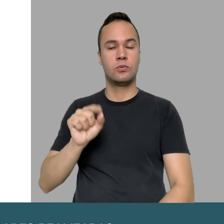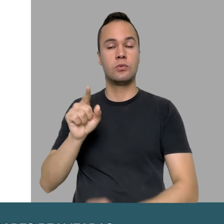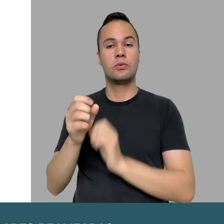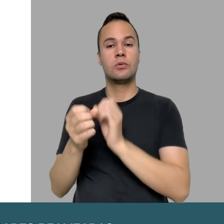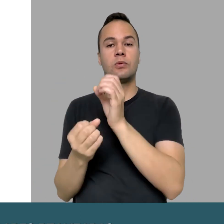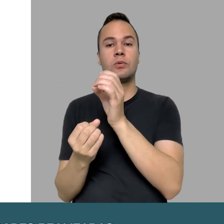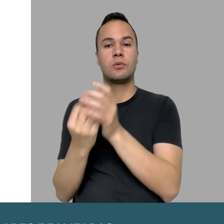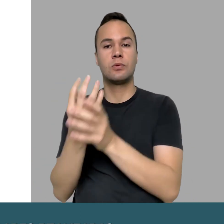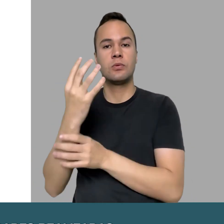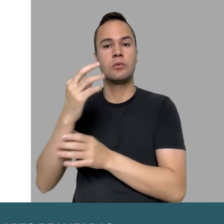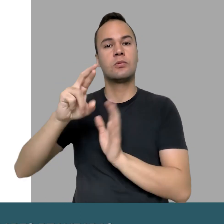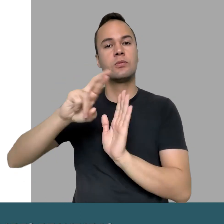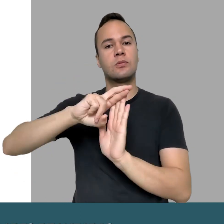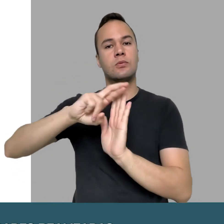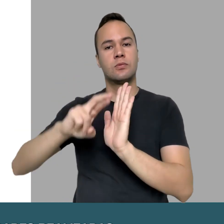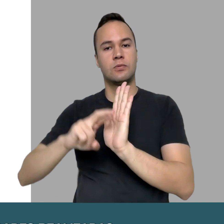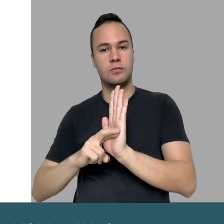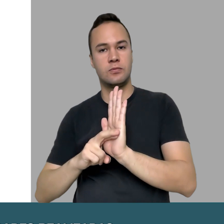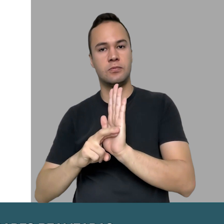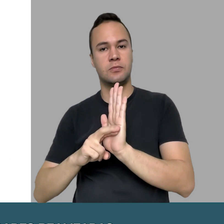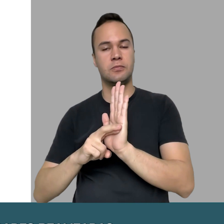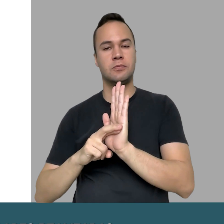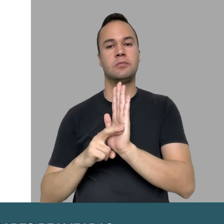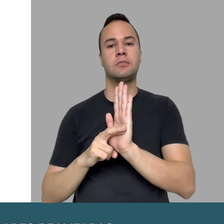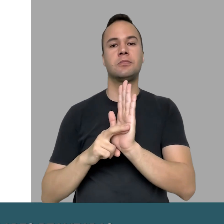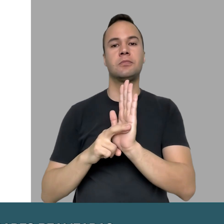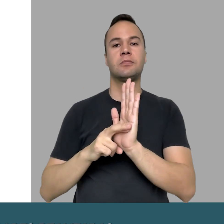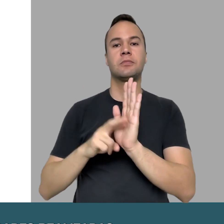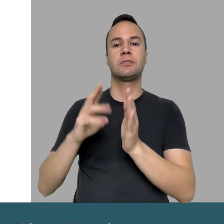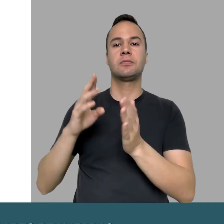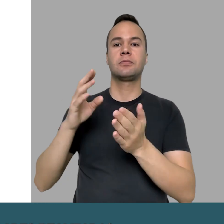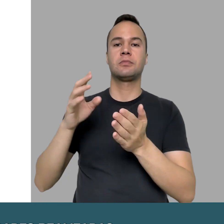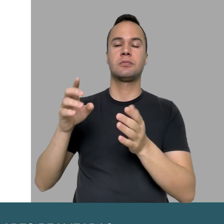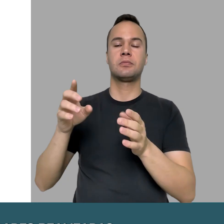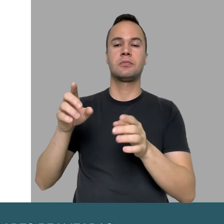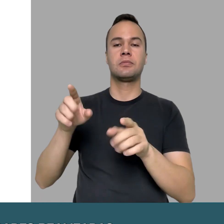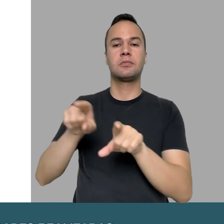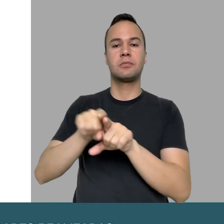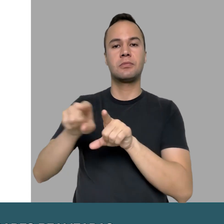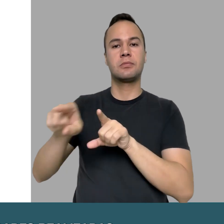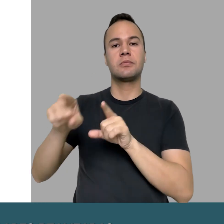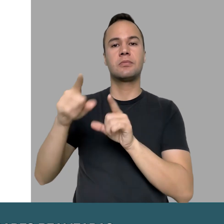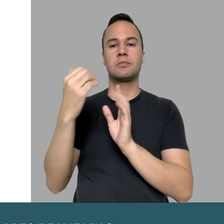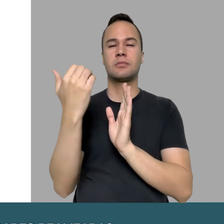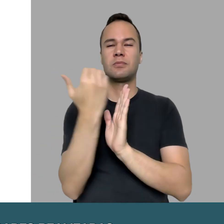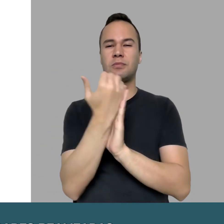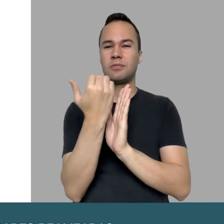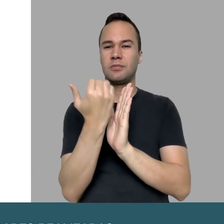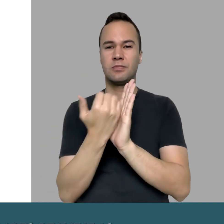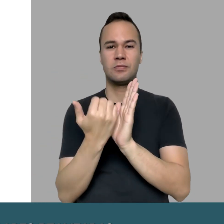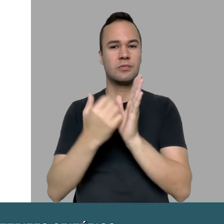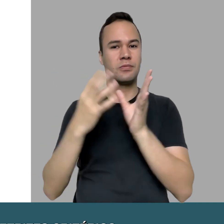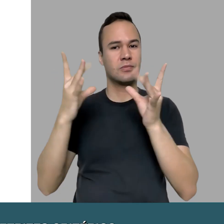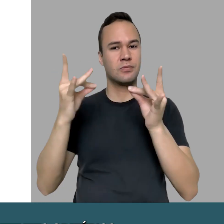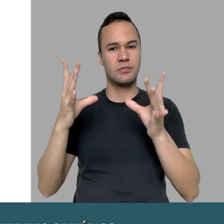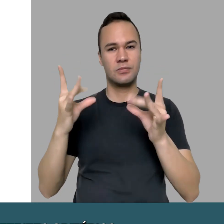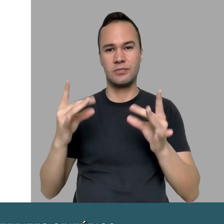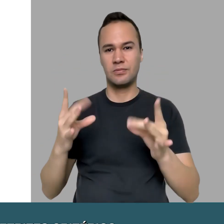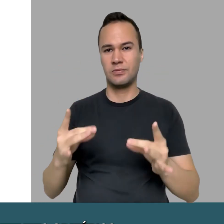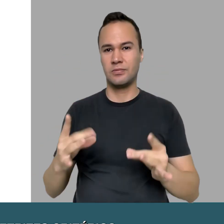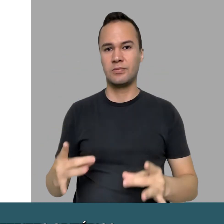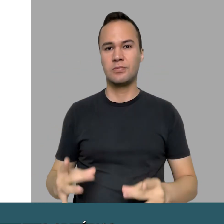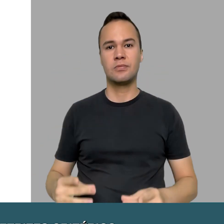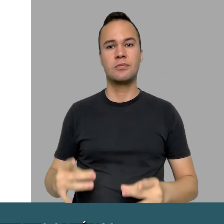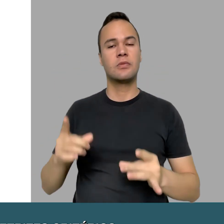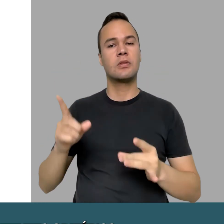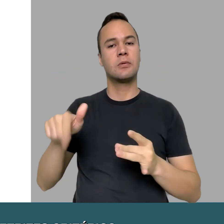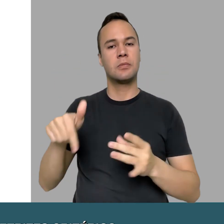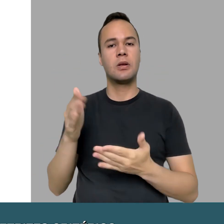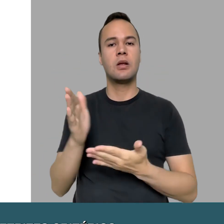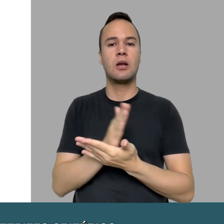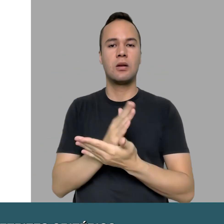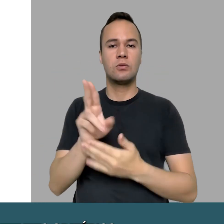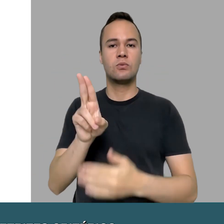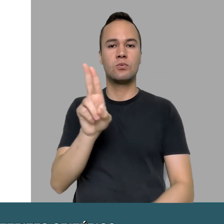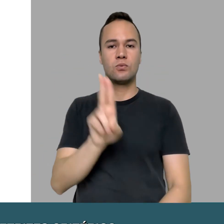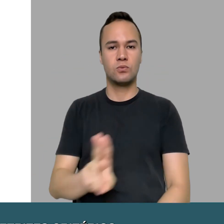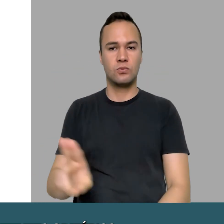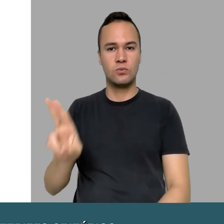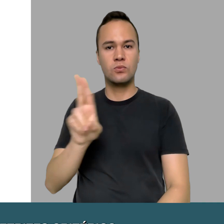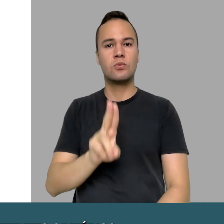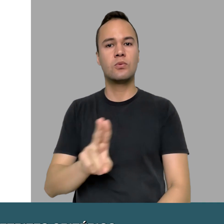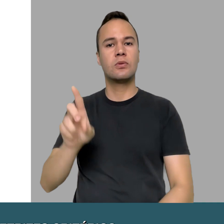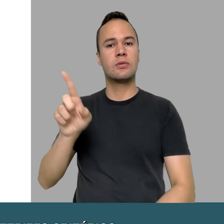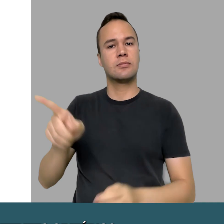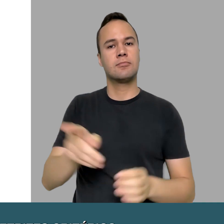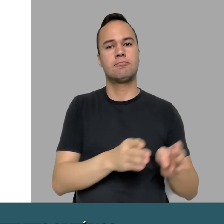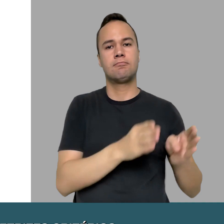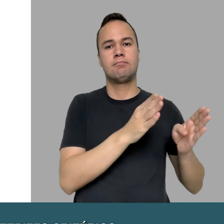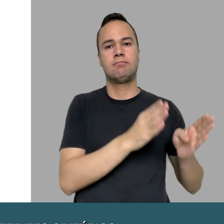atividades realizadas pela CPA estão a elaboração de normas, resoluções, diretrizes,